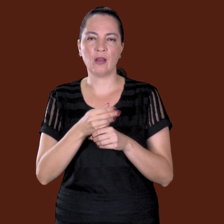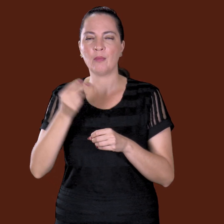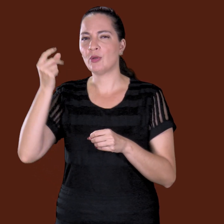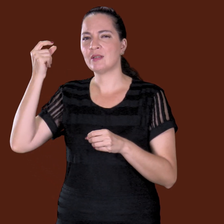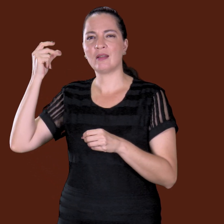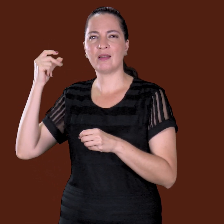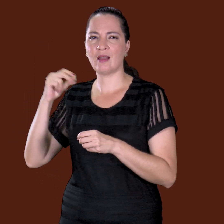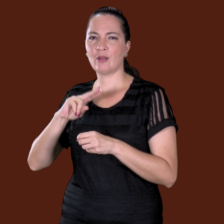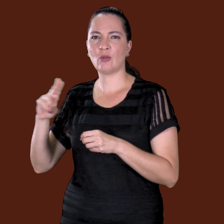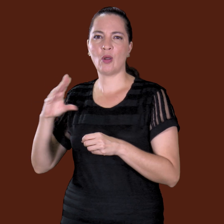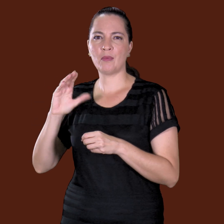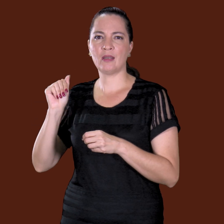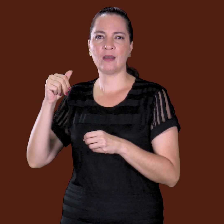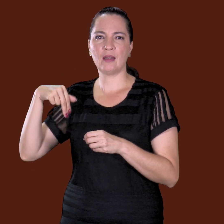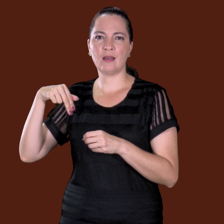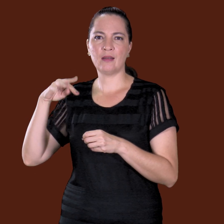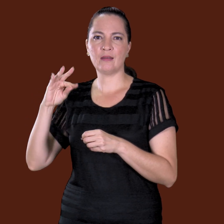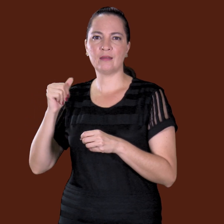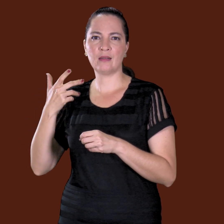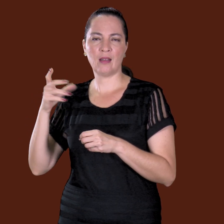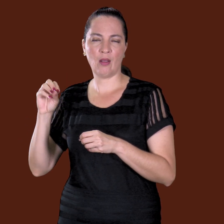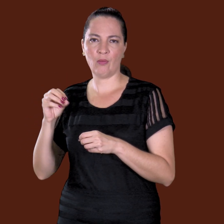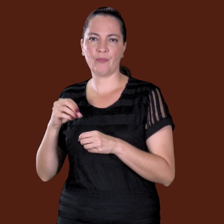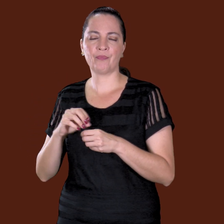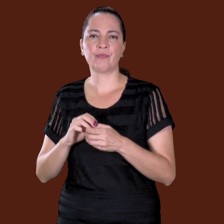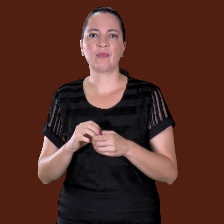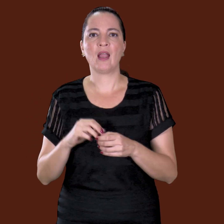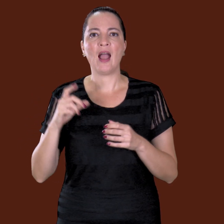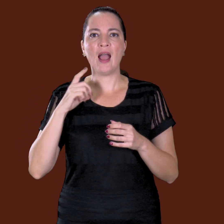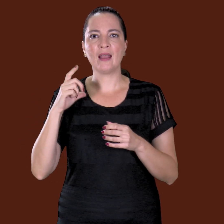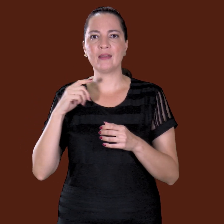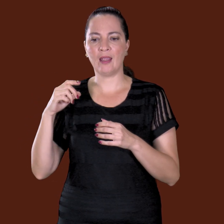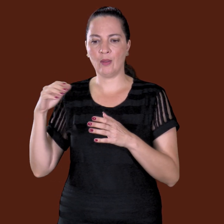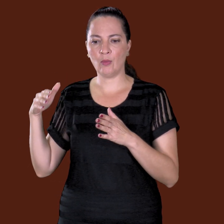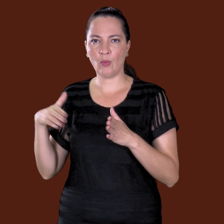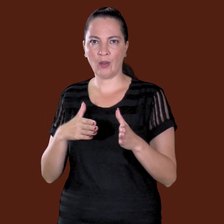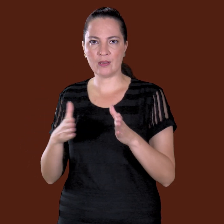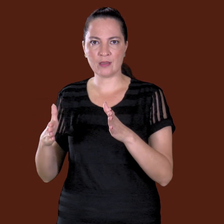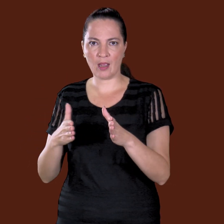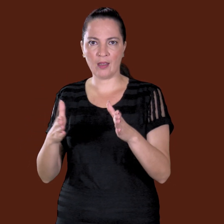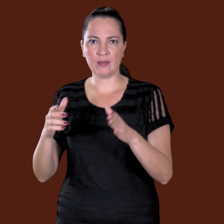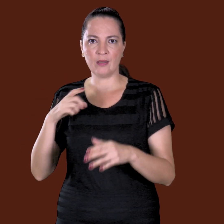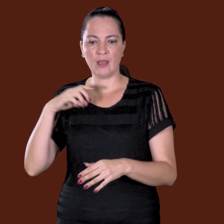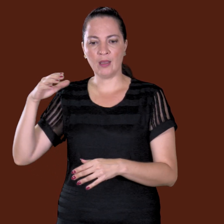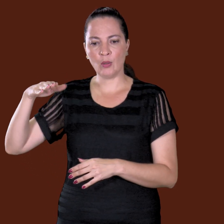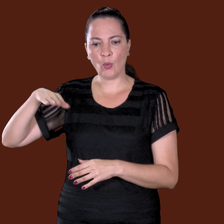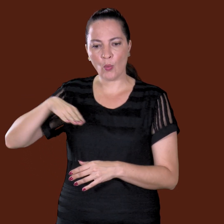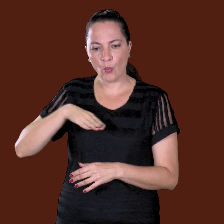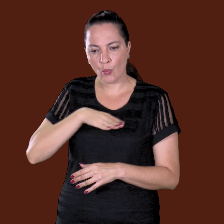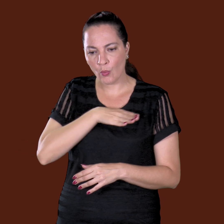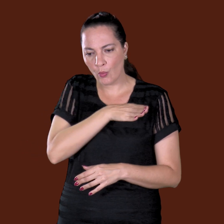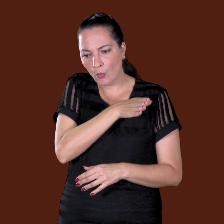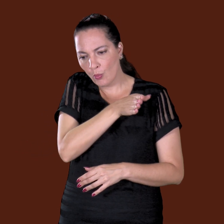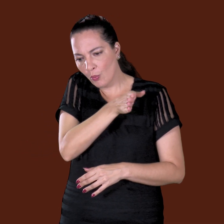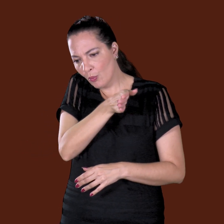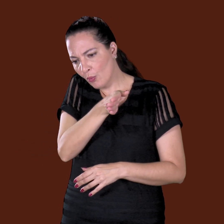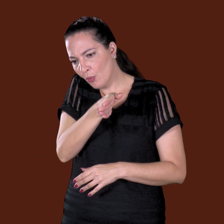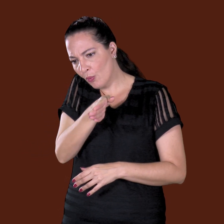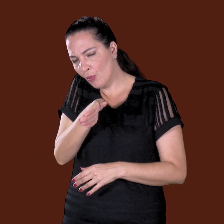anos. e chega ali numa curva, vindo pra Goiânia, antes de chegar numa descida comprida que já vista Goiânia antes. Então,